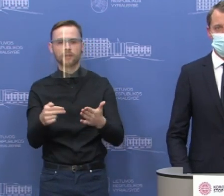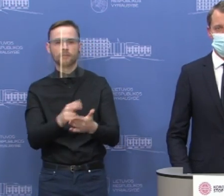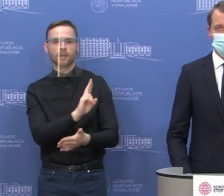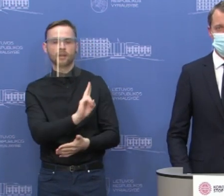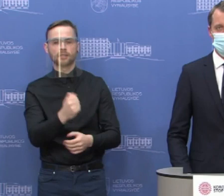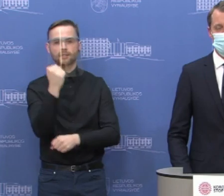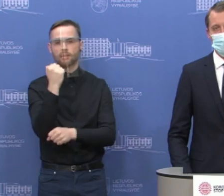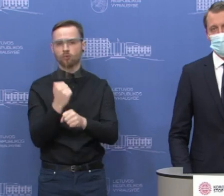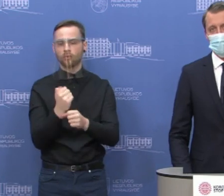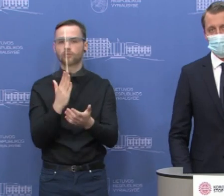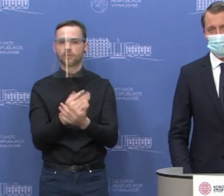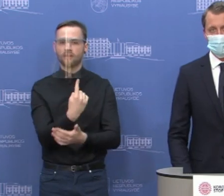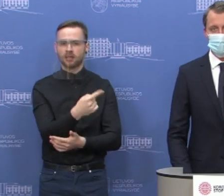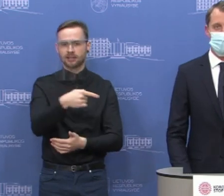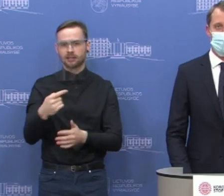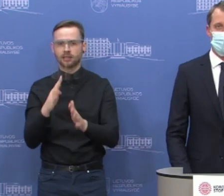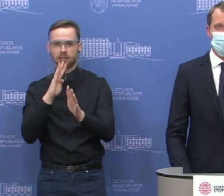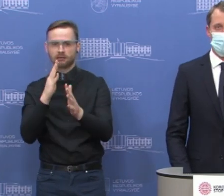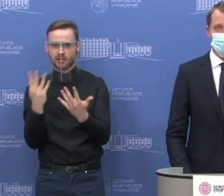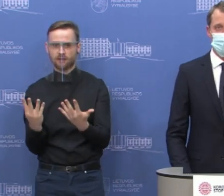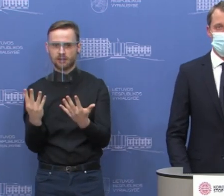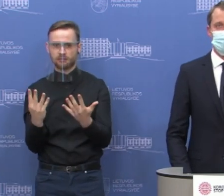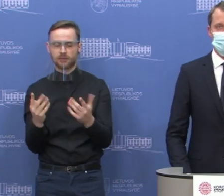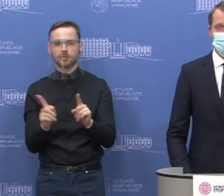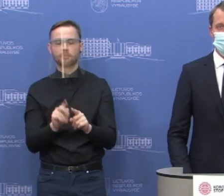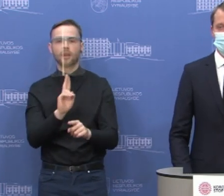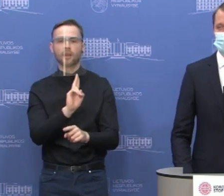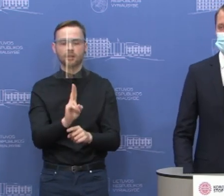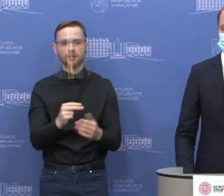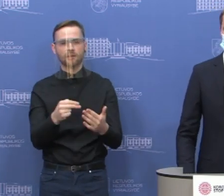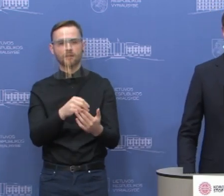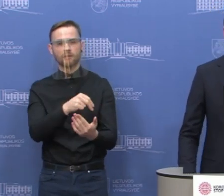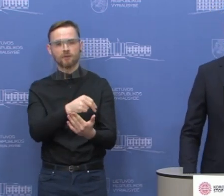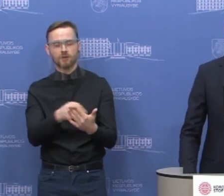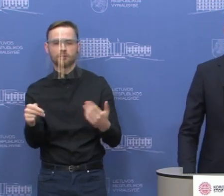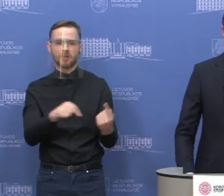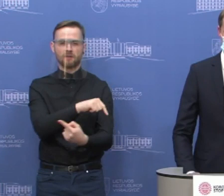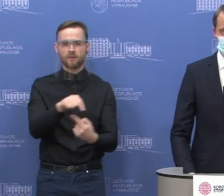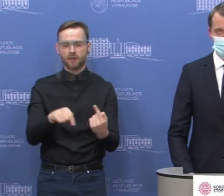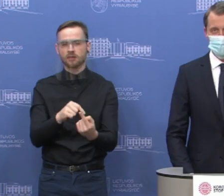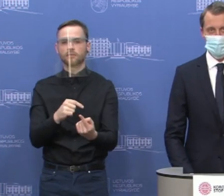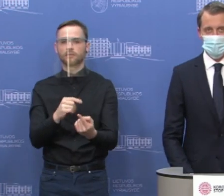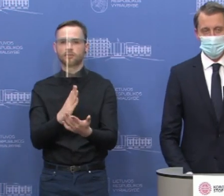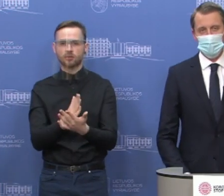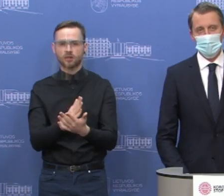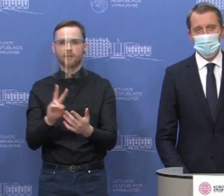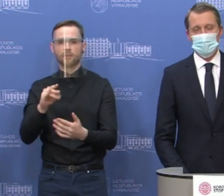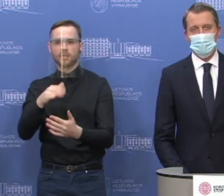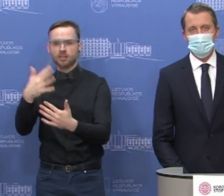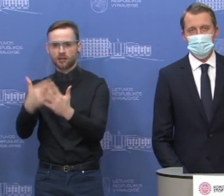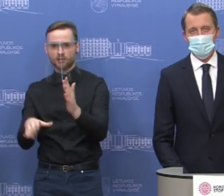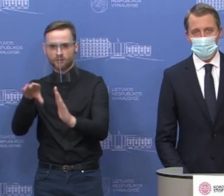darbuotojų nuo vieno iki devinių, ir kurios nukentėjo nuo COVID-19, būtent yra Vatsybinės mokesčių inspekcijos sąraše.